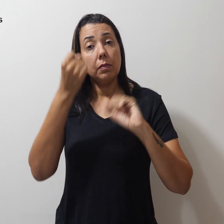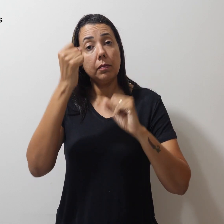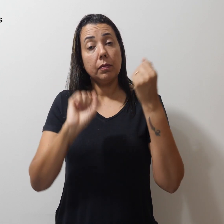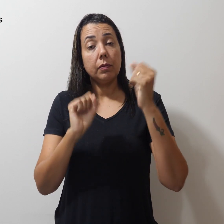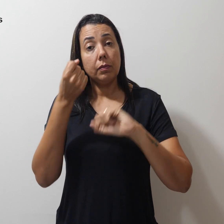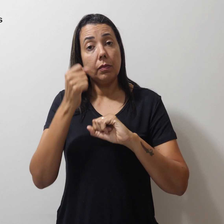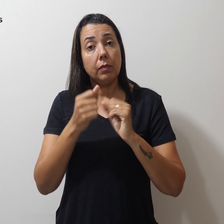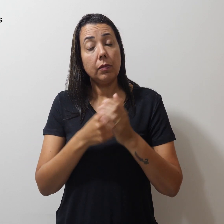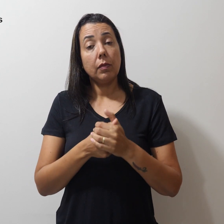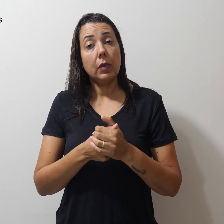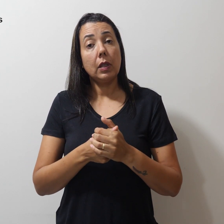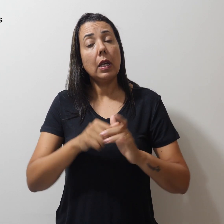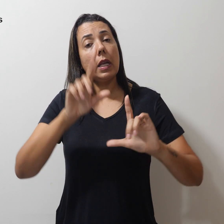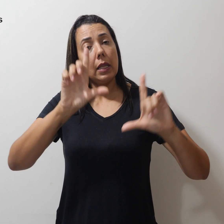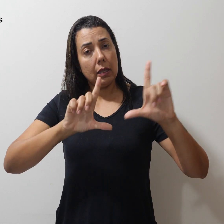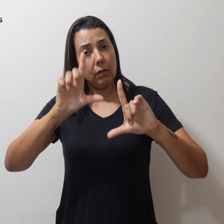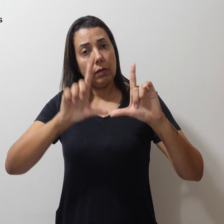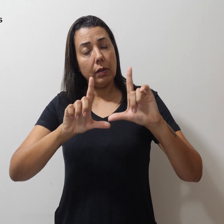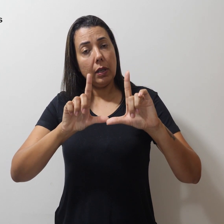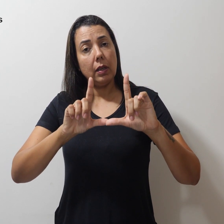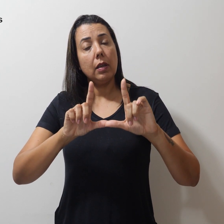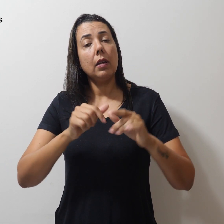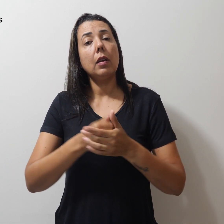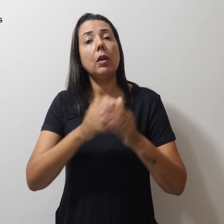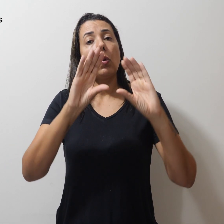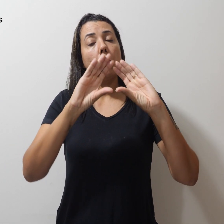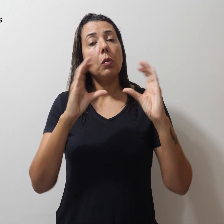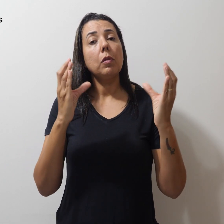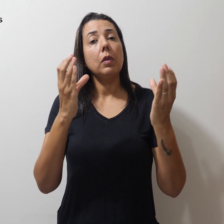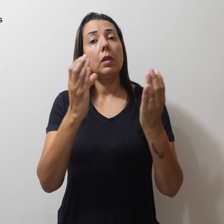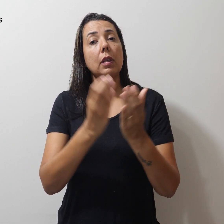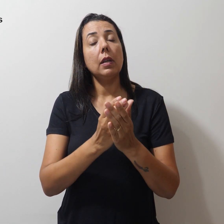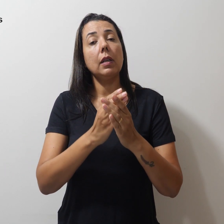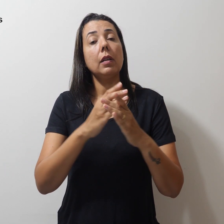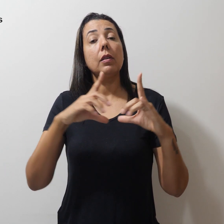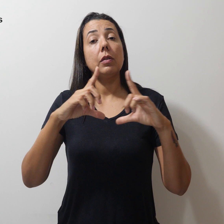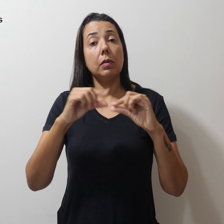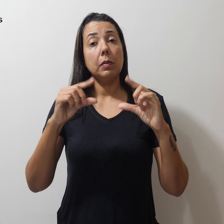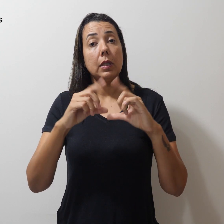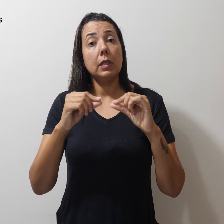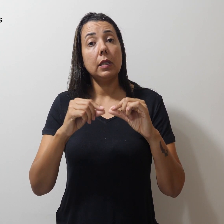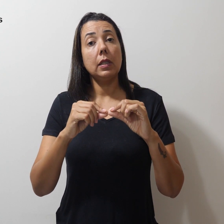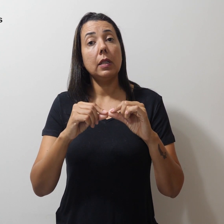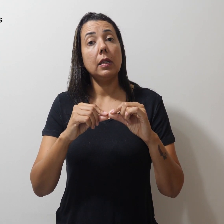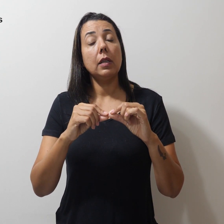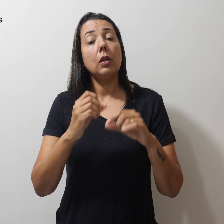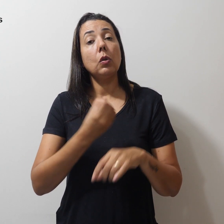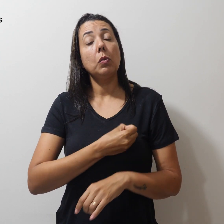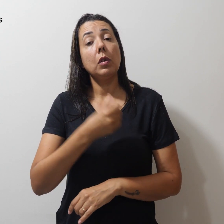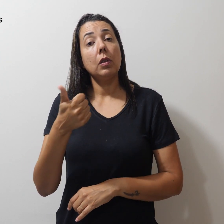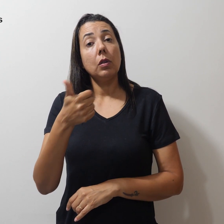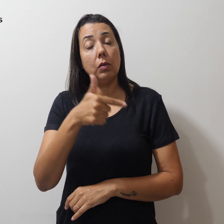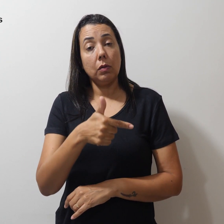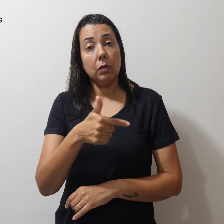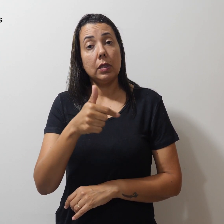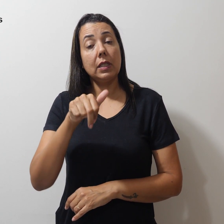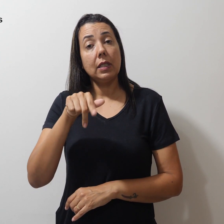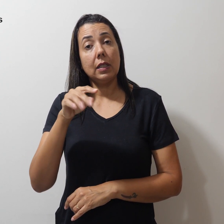Transmissão será ao vivo pela TV Comunitária de Brasília, Canal 12 da NET e pelas redes